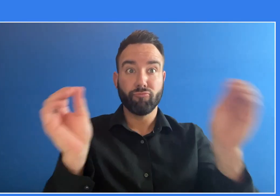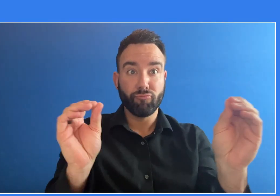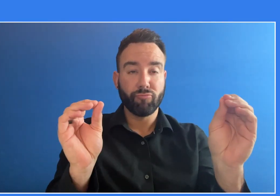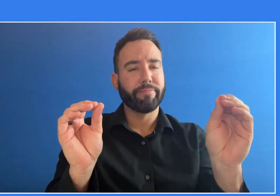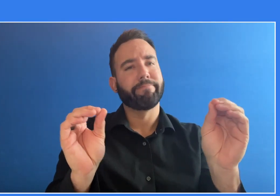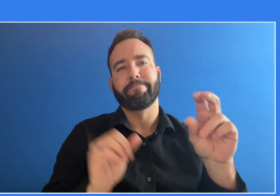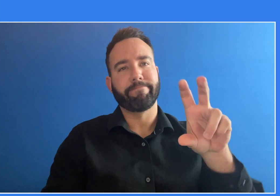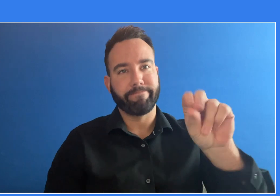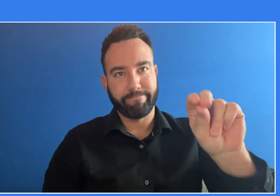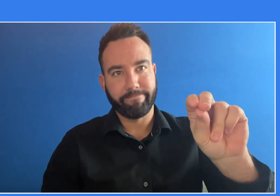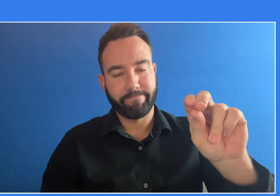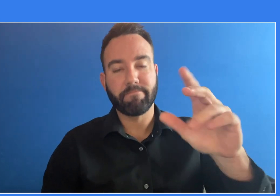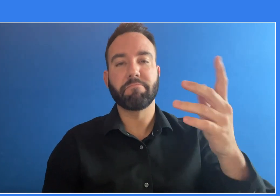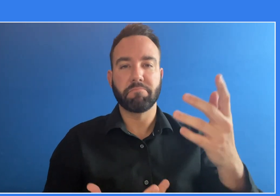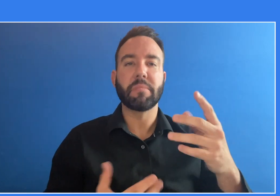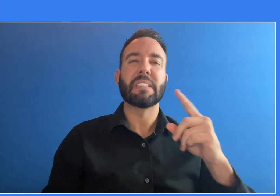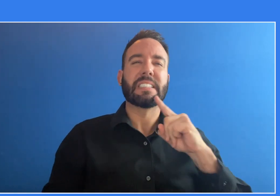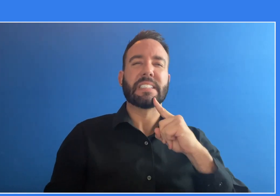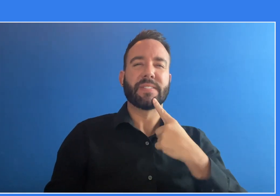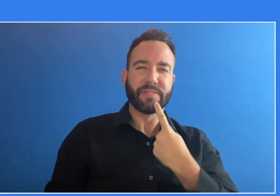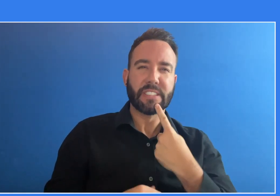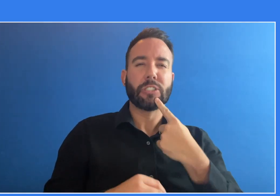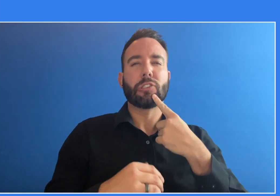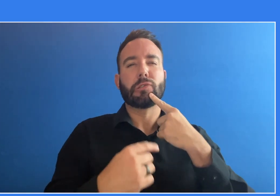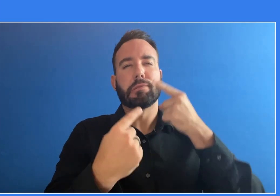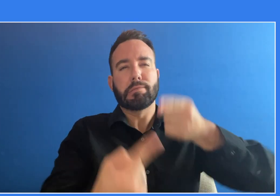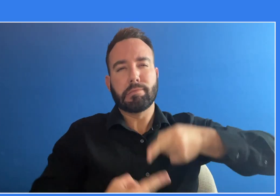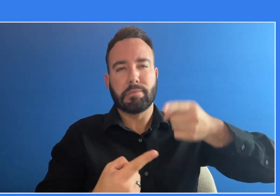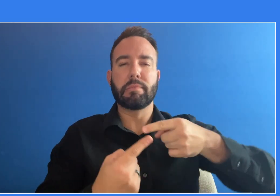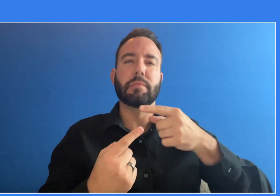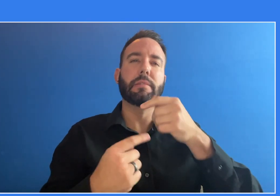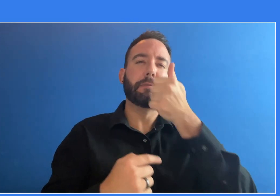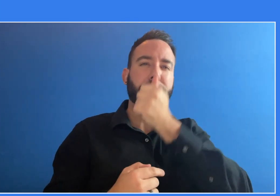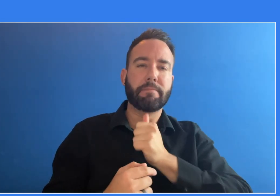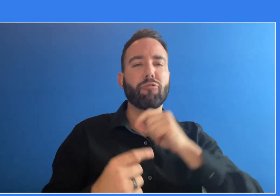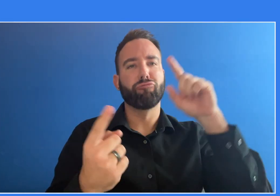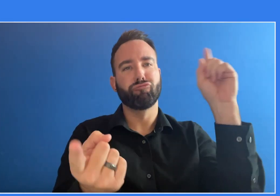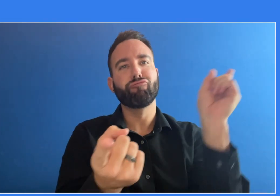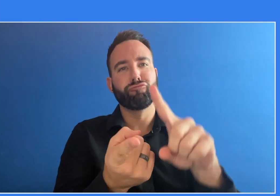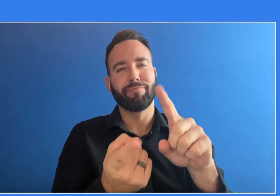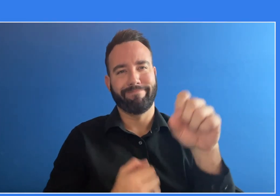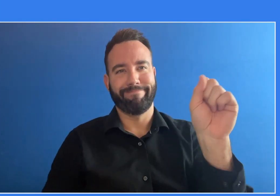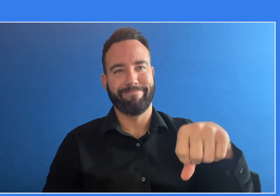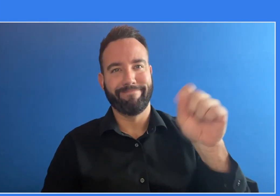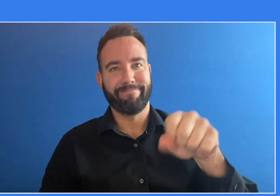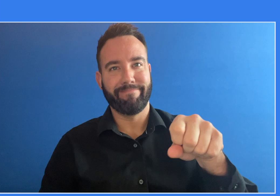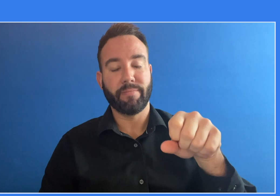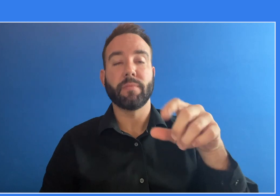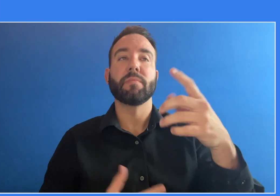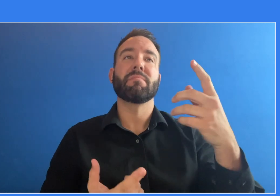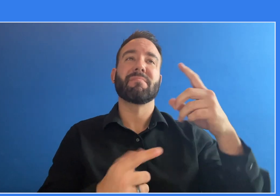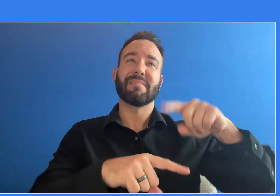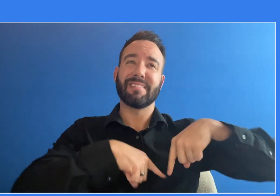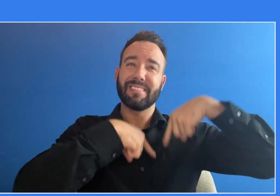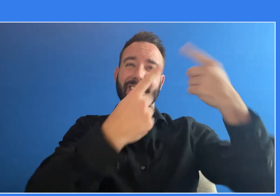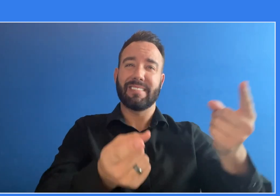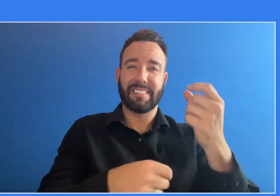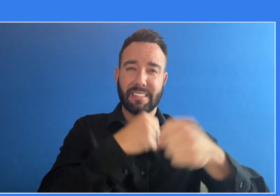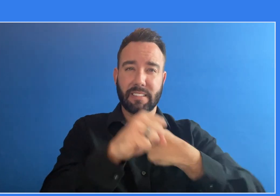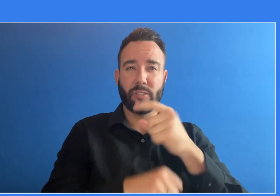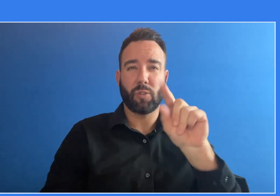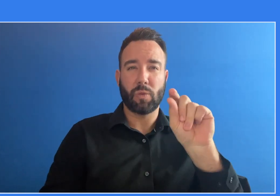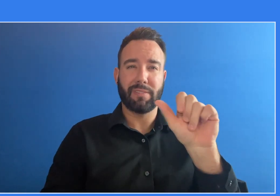puede hacer que los síntomas sean menos graves y evitar que tenga que ser hospitalizado. Sin embargo, las tasas de